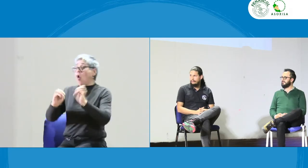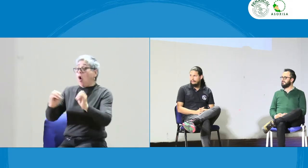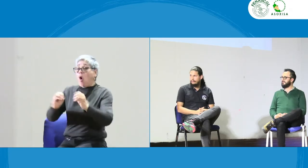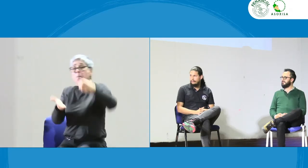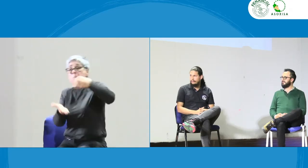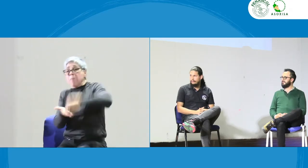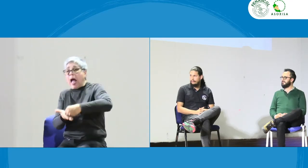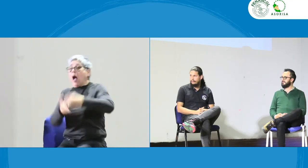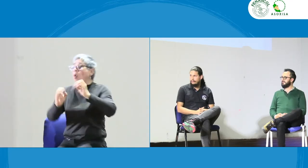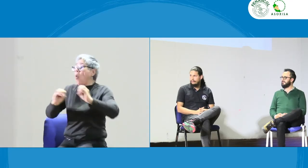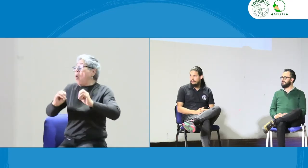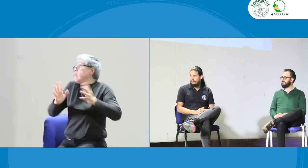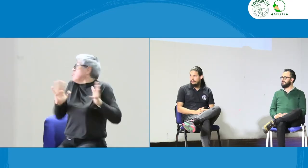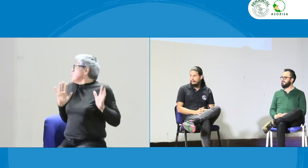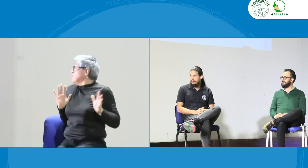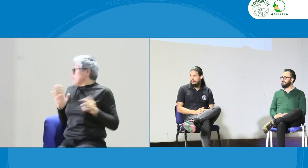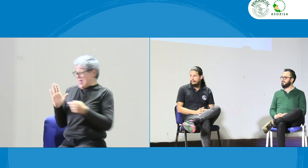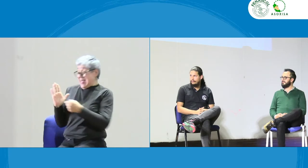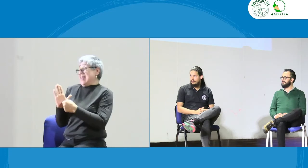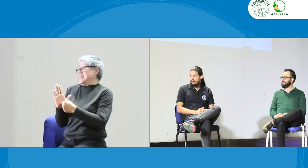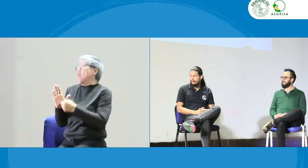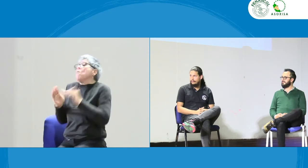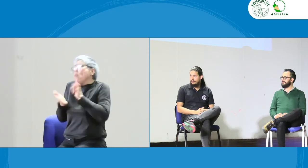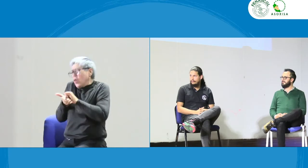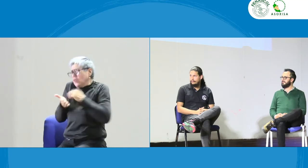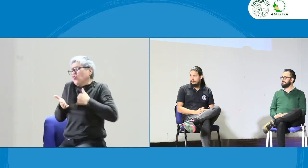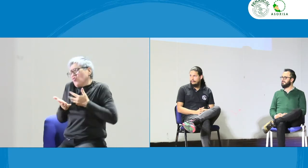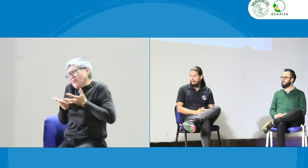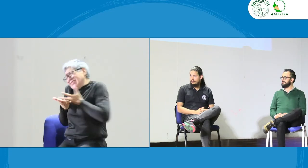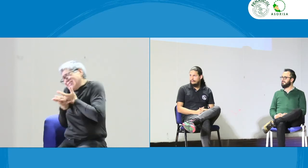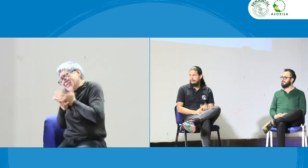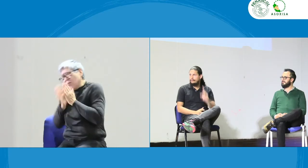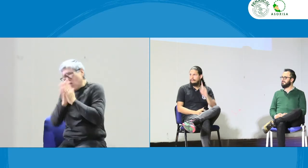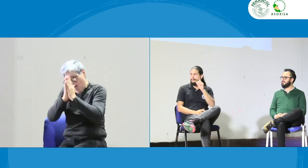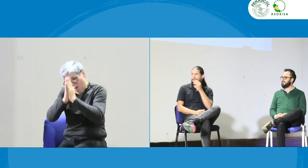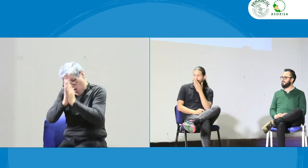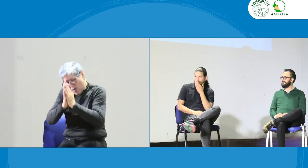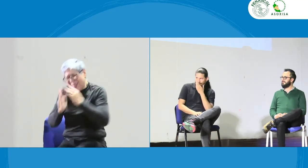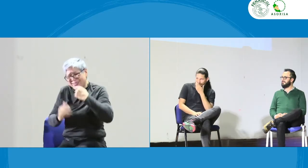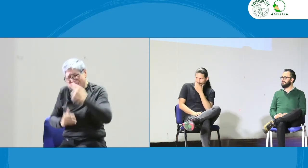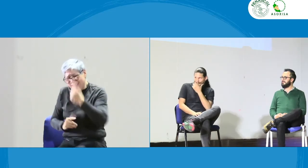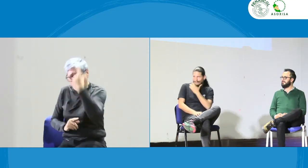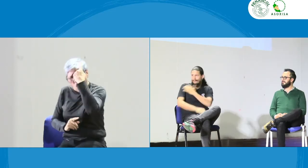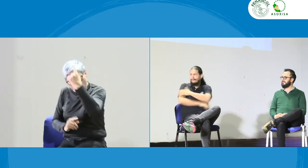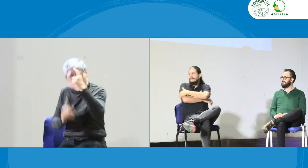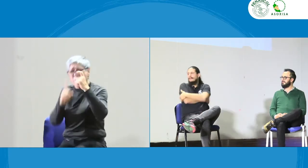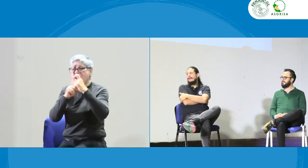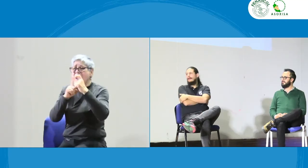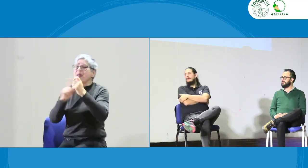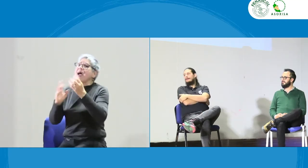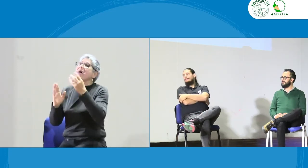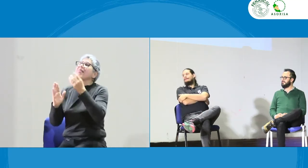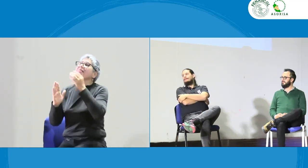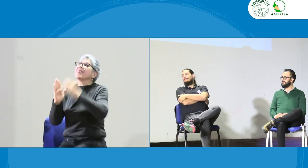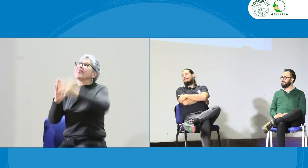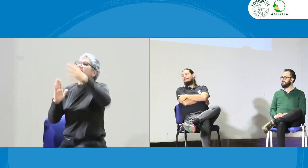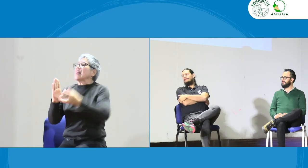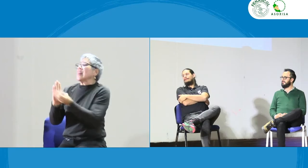una sanción ya sea monetaria o algo que afecte a su ejercicio pero yo pido que por favor